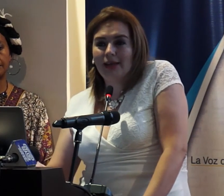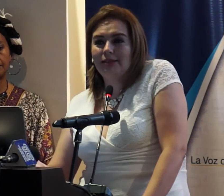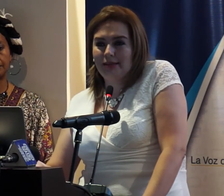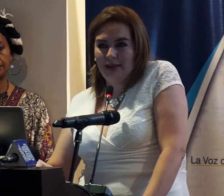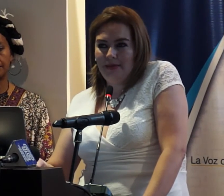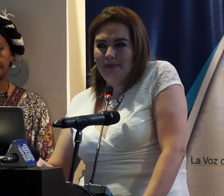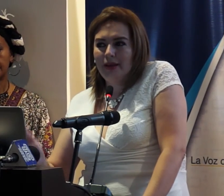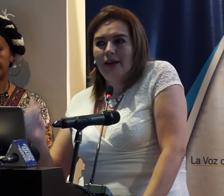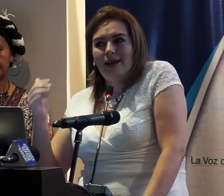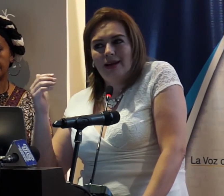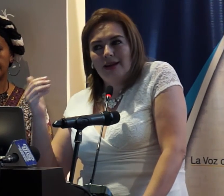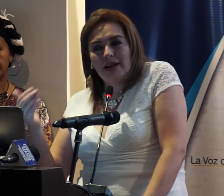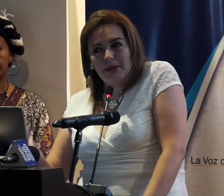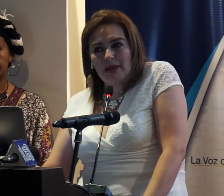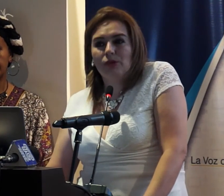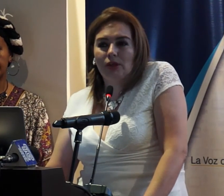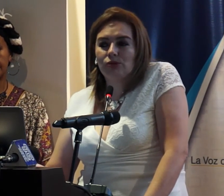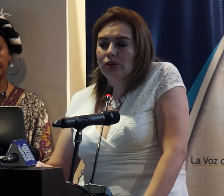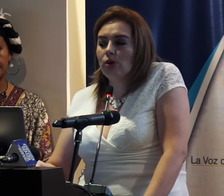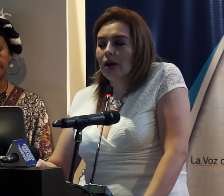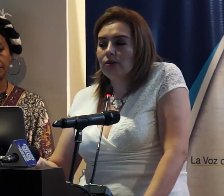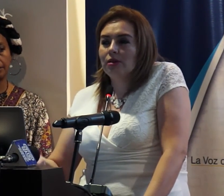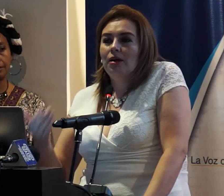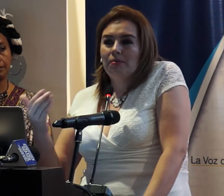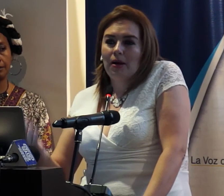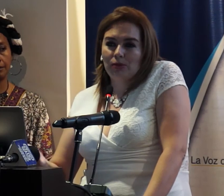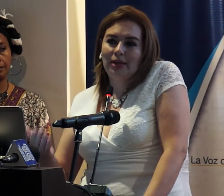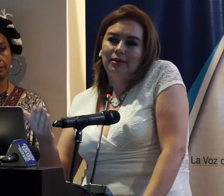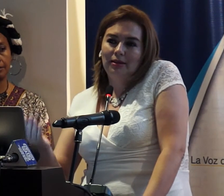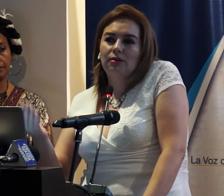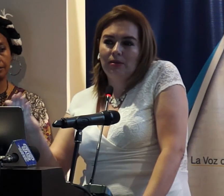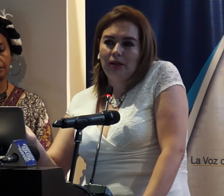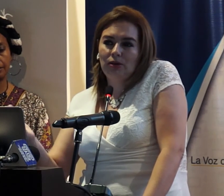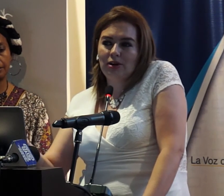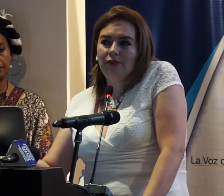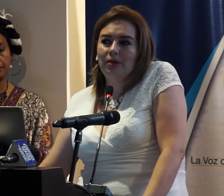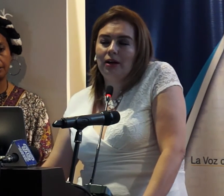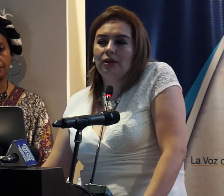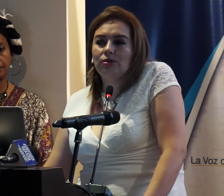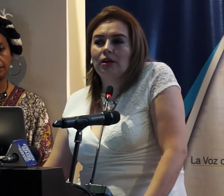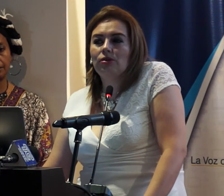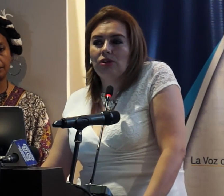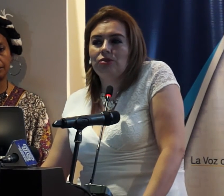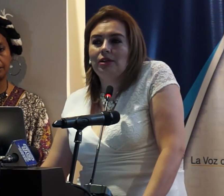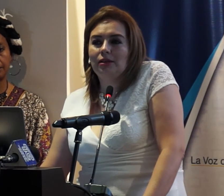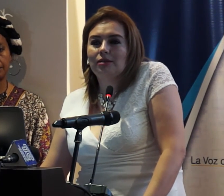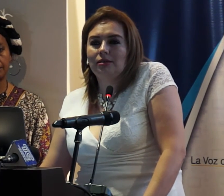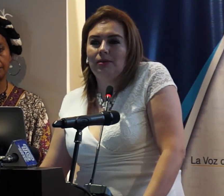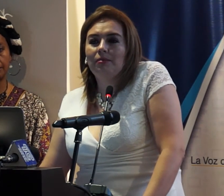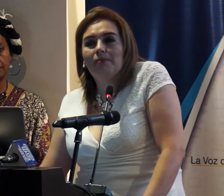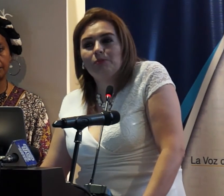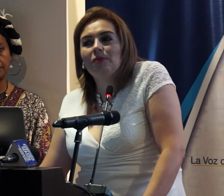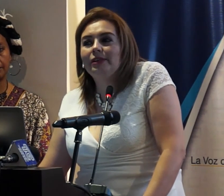publicidad que ya se excede incrementamos el uso de zócalos vamos a entender nuevamente o reafirmar el hecho de que los niños y las